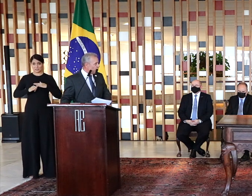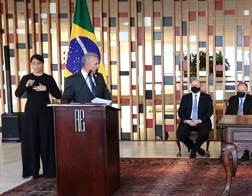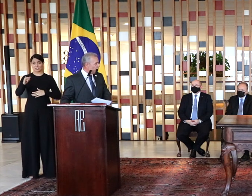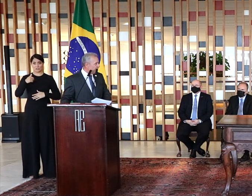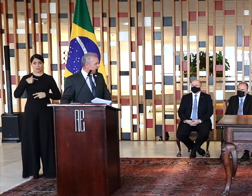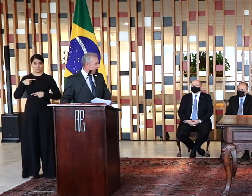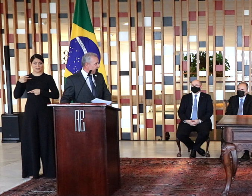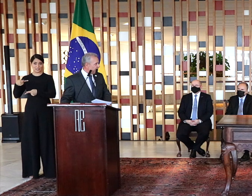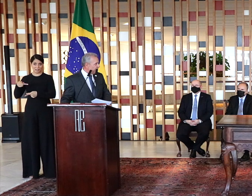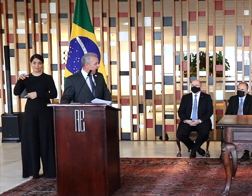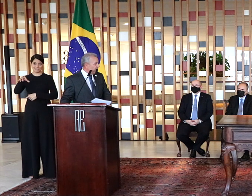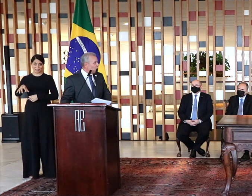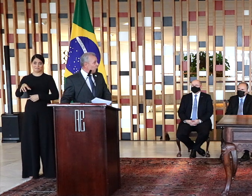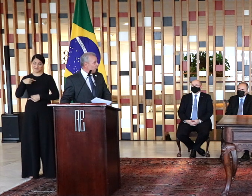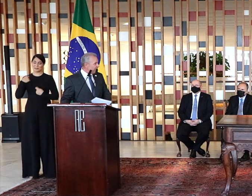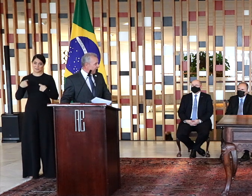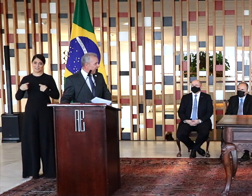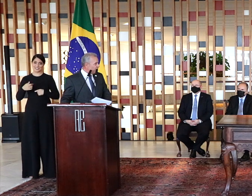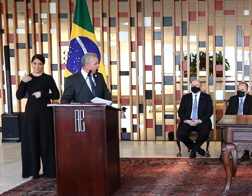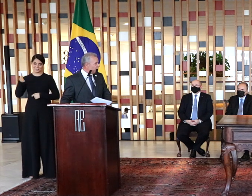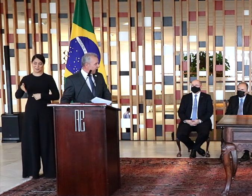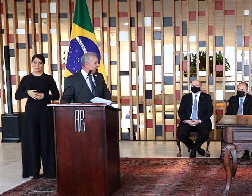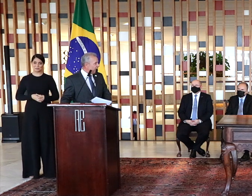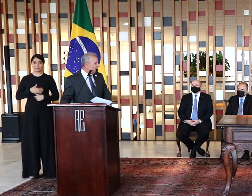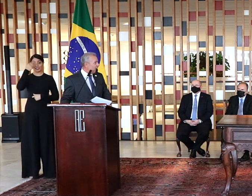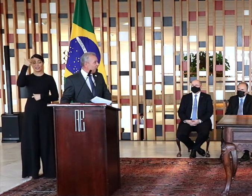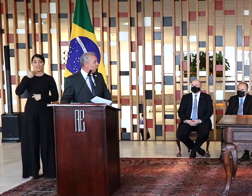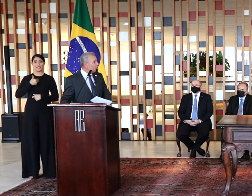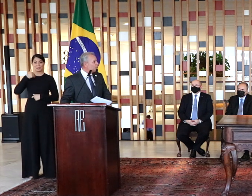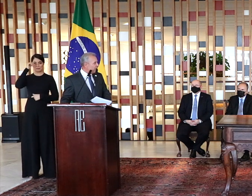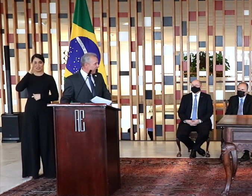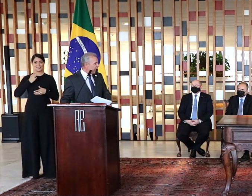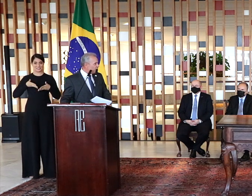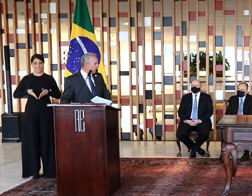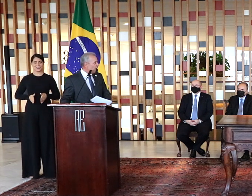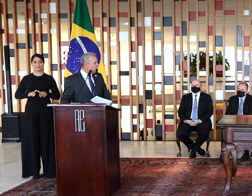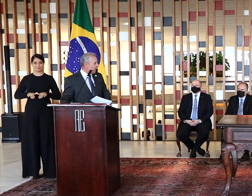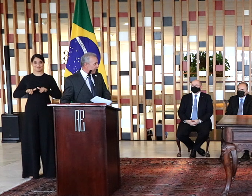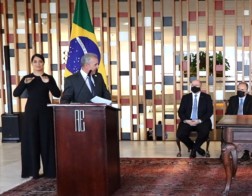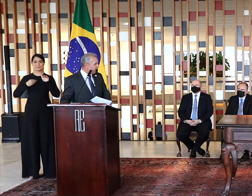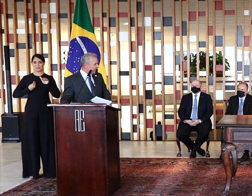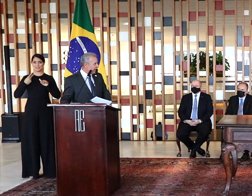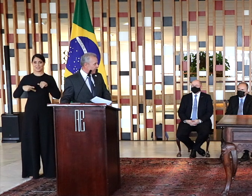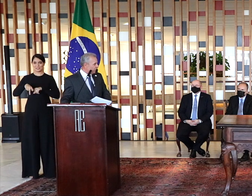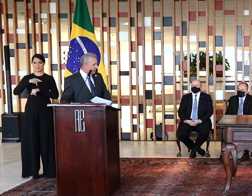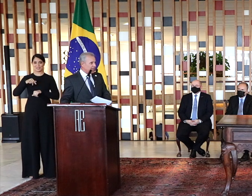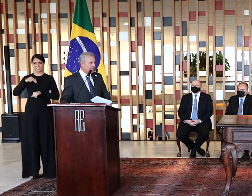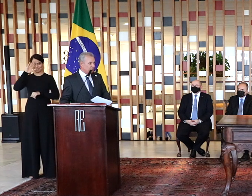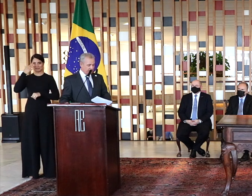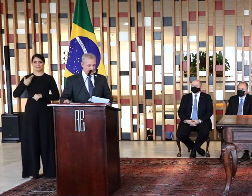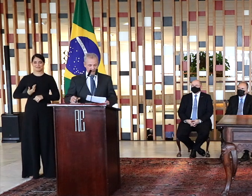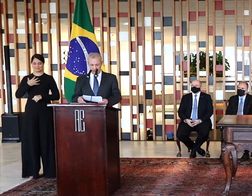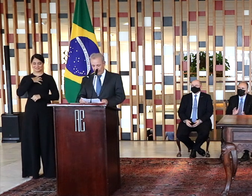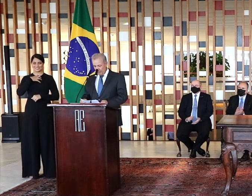um setor como esse. E, como brasileiro e como cidadão, para mim, foi um privilégio e uma honra lá estar. Muito